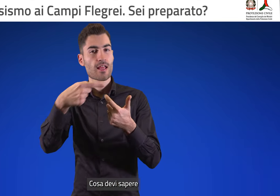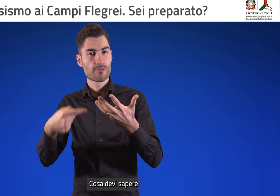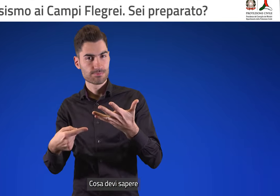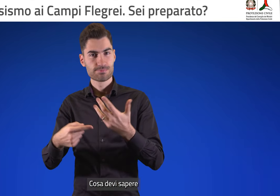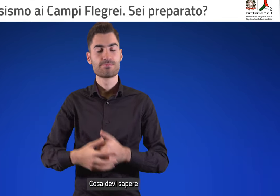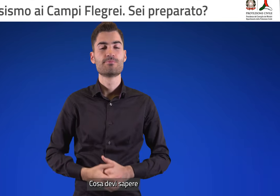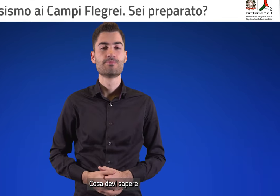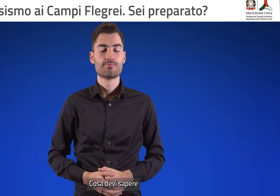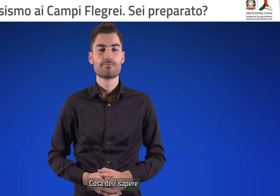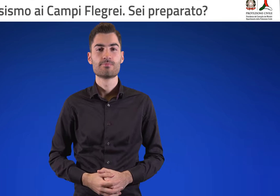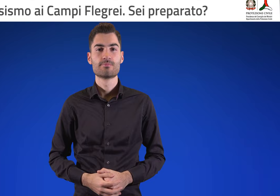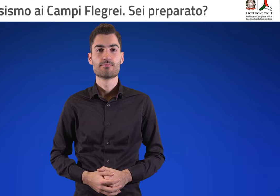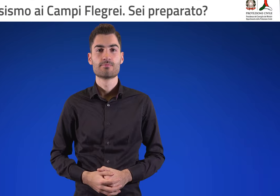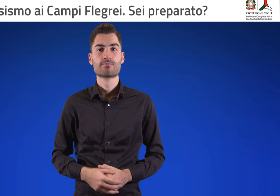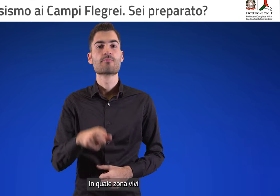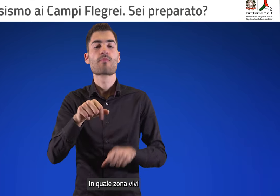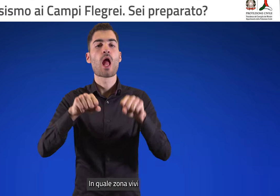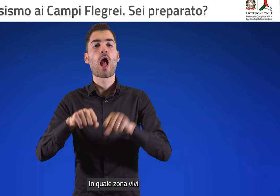Cosa devi sapere?